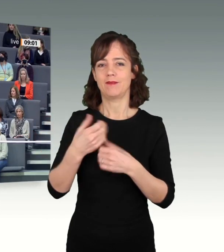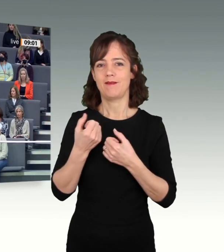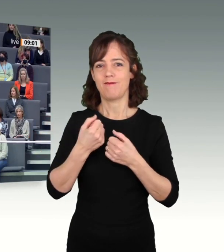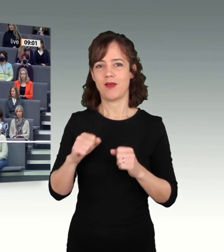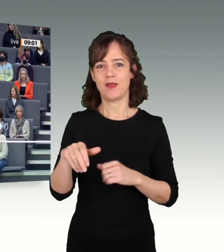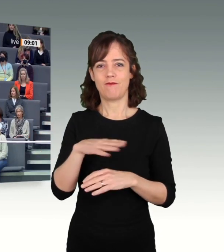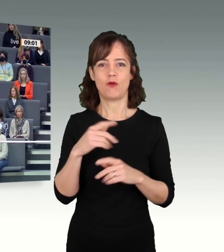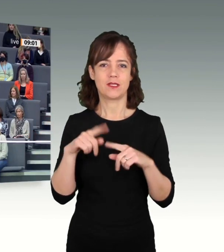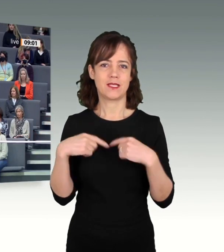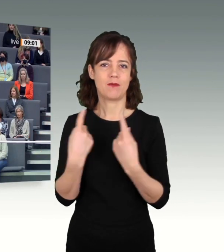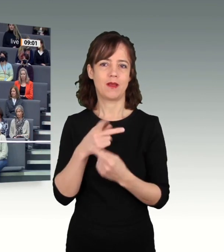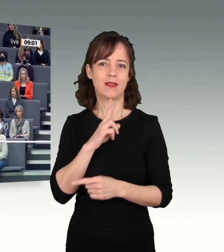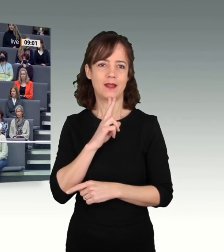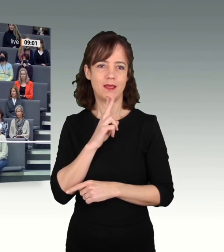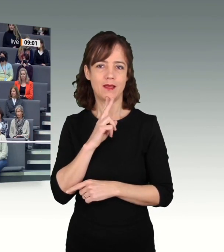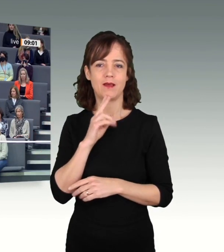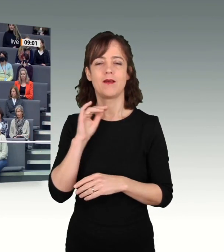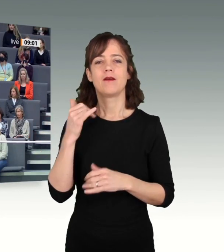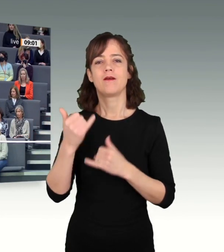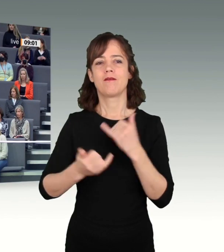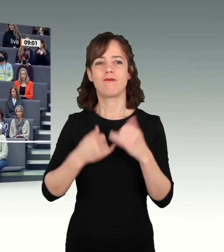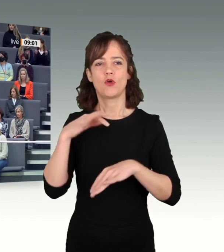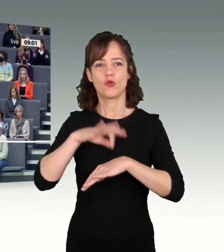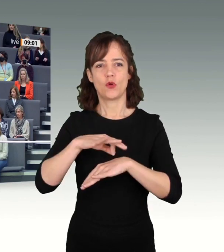Volkskammer der DDR, Frau Dr. Bergmann-Pohl,